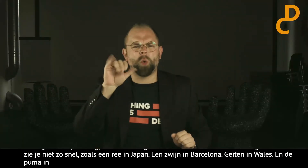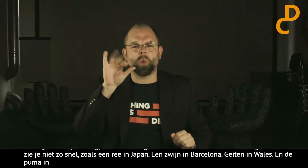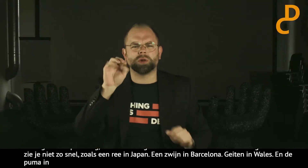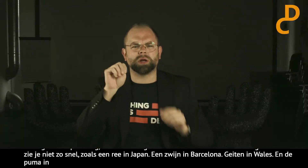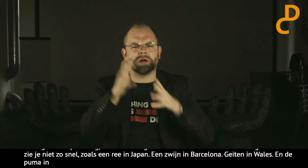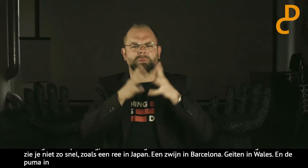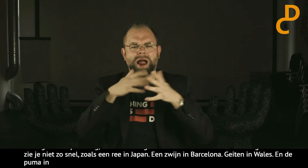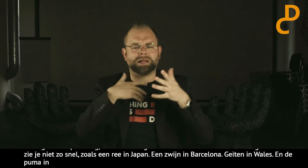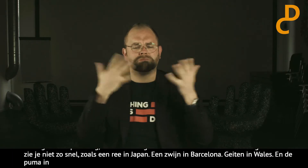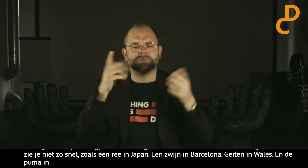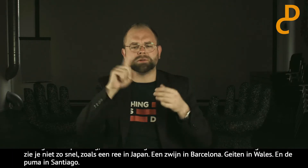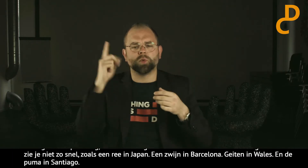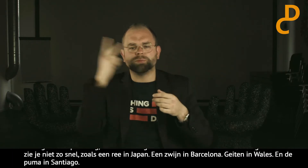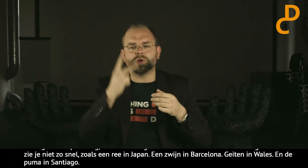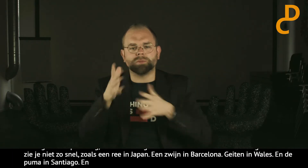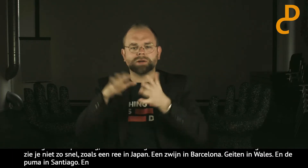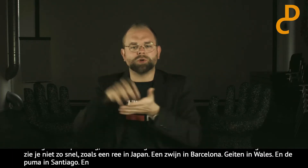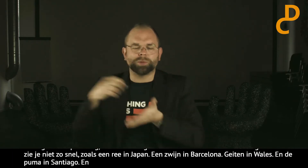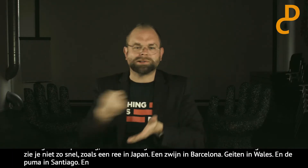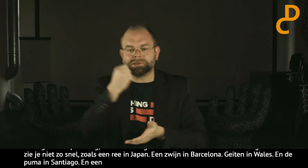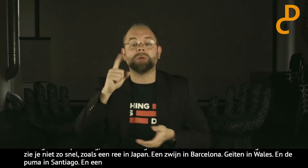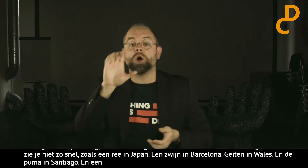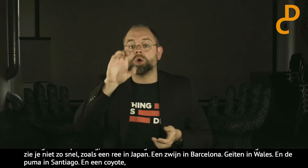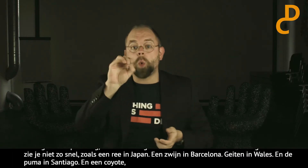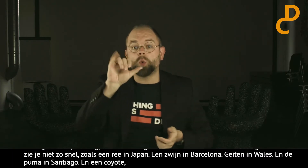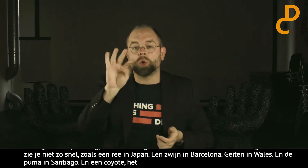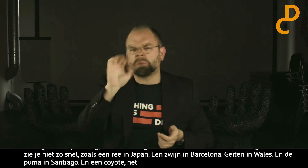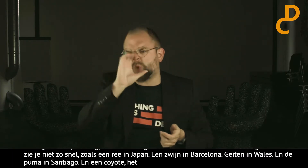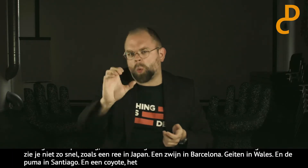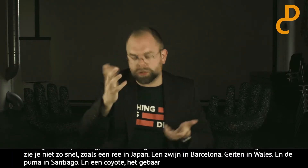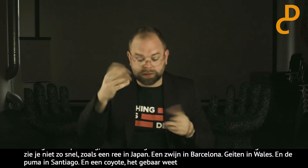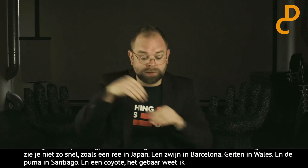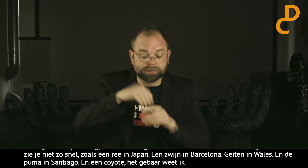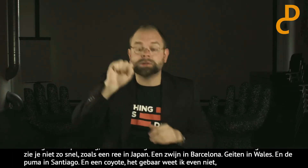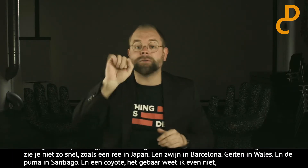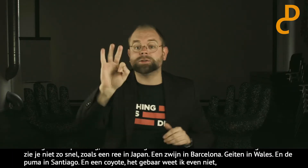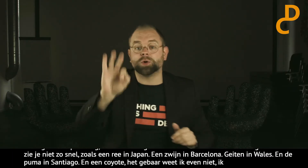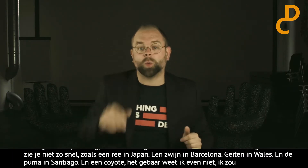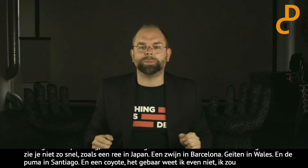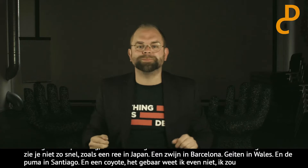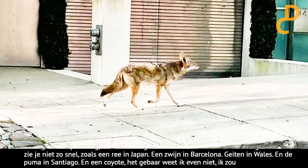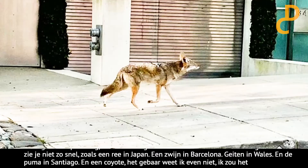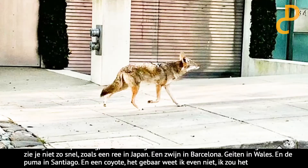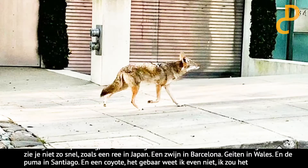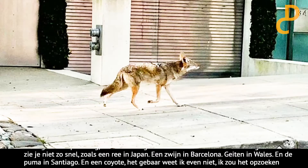En een coyote. Het gebaar weet ik zo niet. Ik zal hem nog opzoeken bij het gebarencentrum. Maar een coyote in San Francisco.